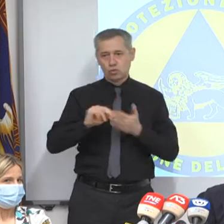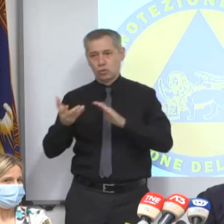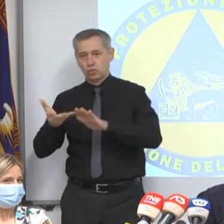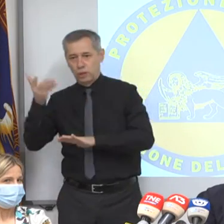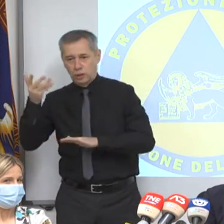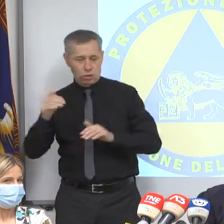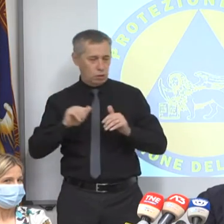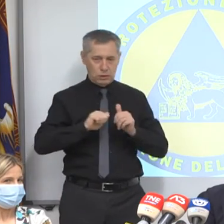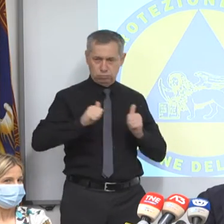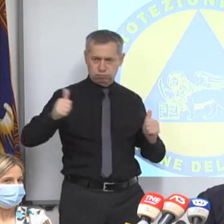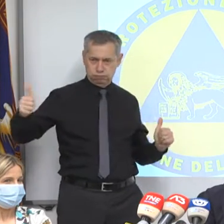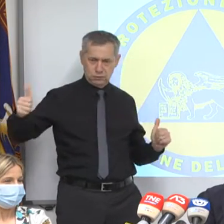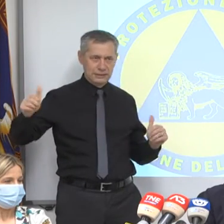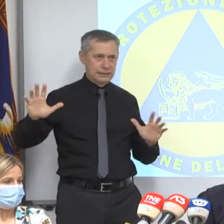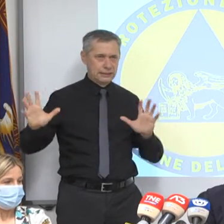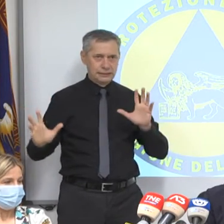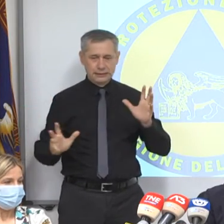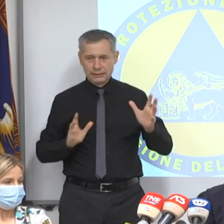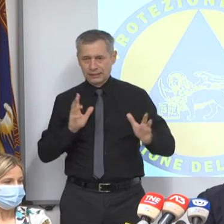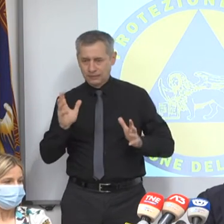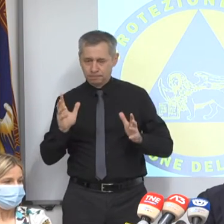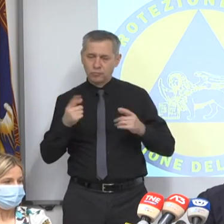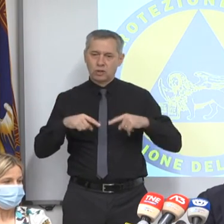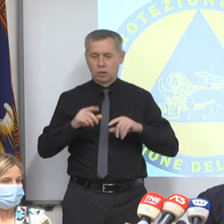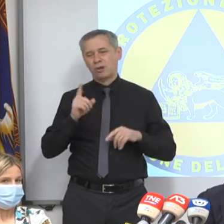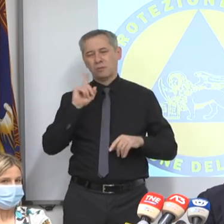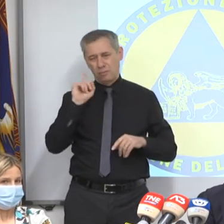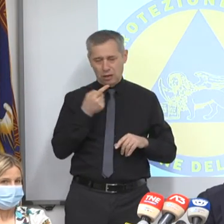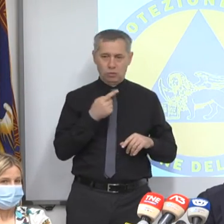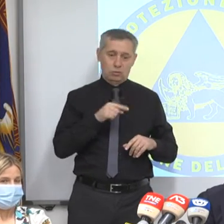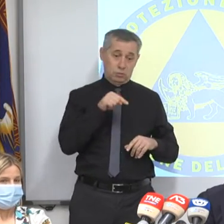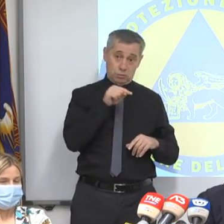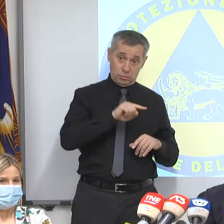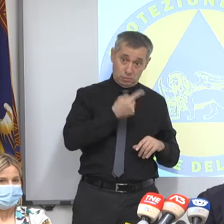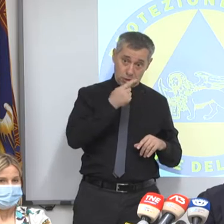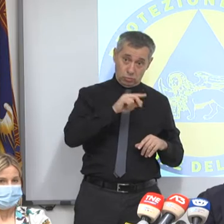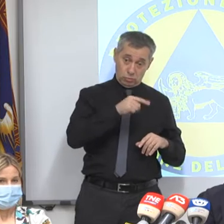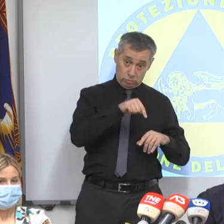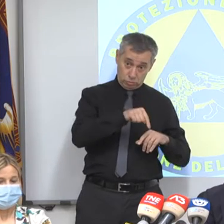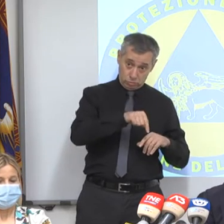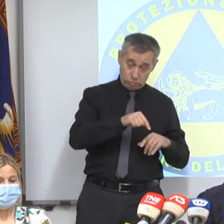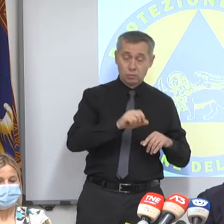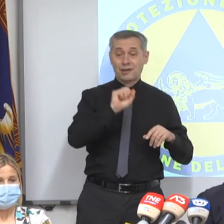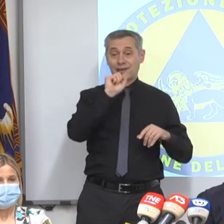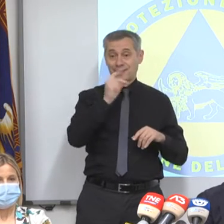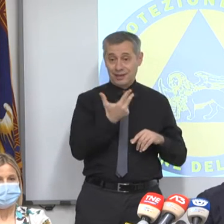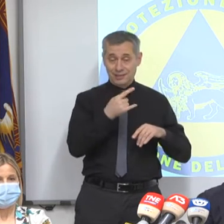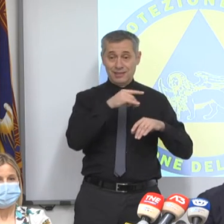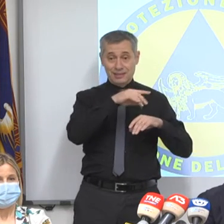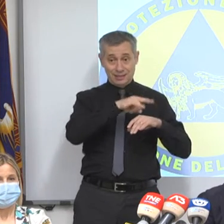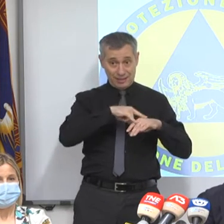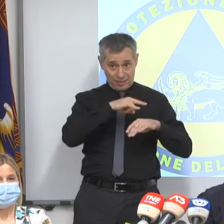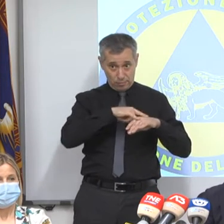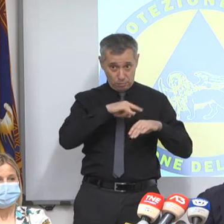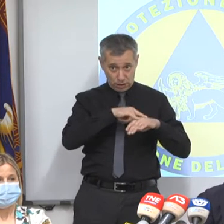La decisione della giunta è questa, il primo ciclo e il secondo ciclo aprono il 13 settembre,